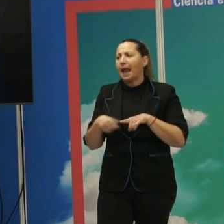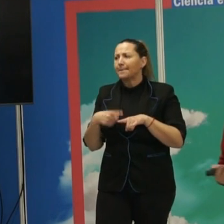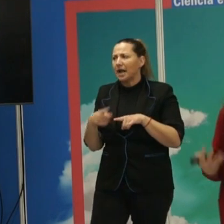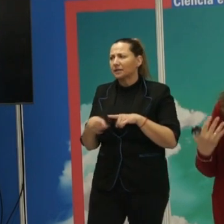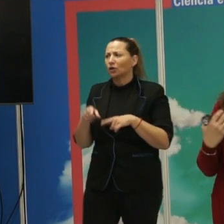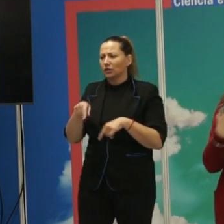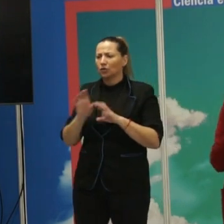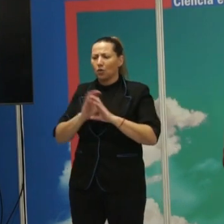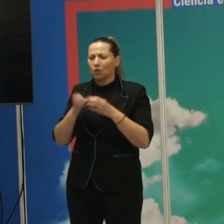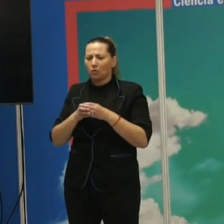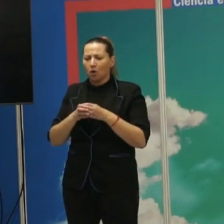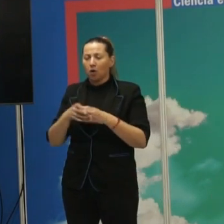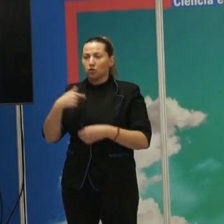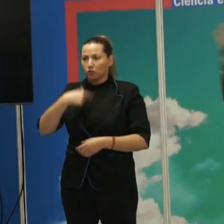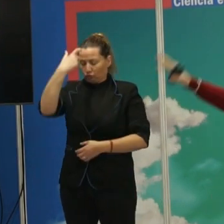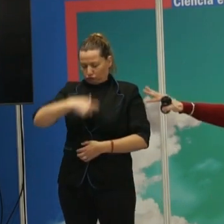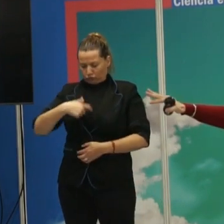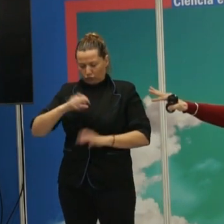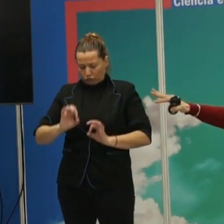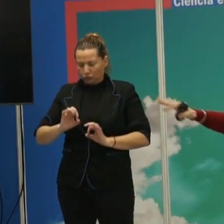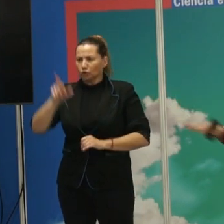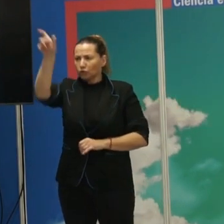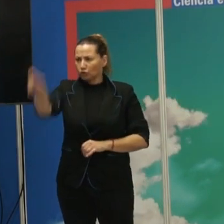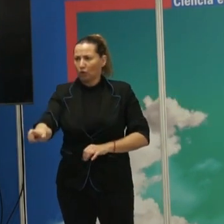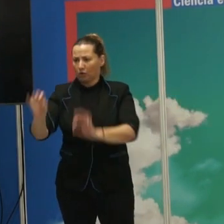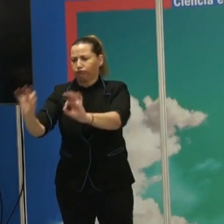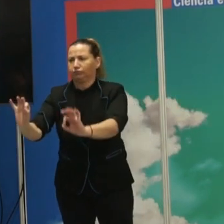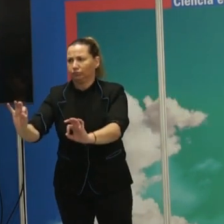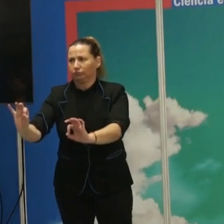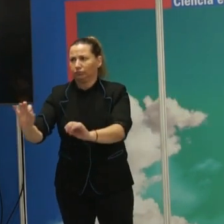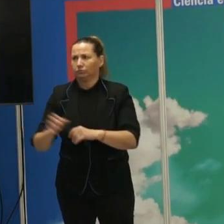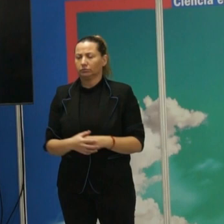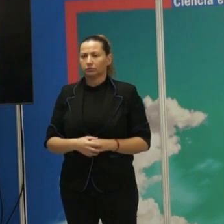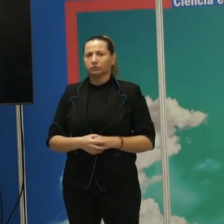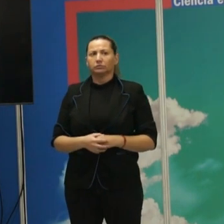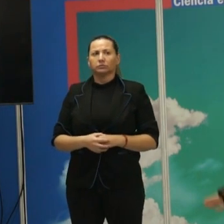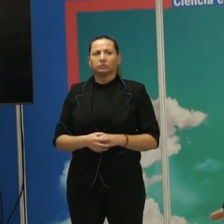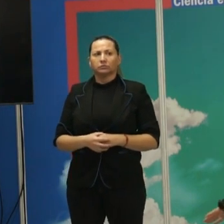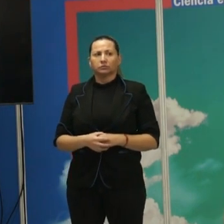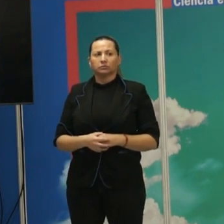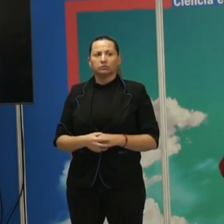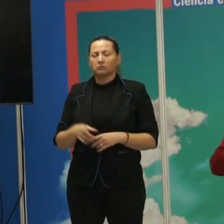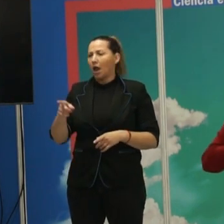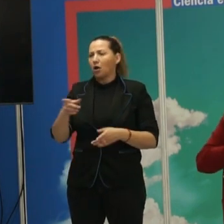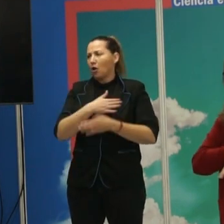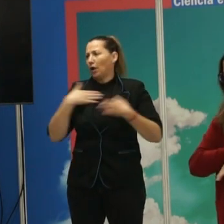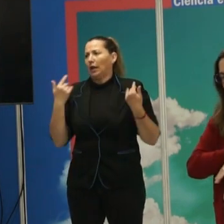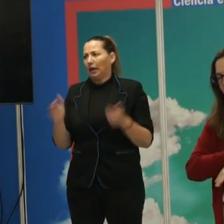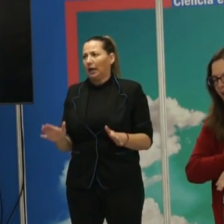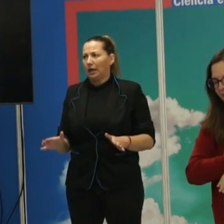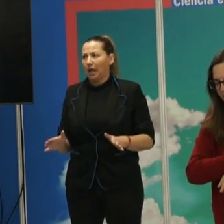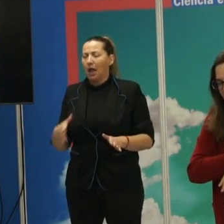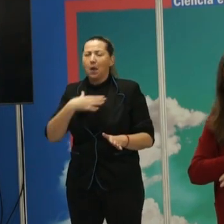esos grupos para decir yo soy así y tú eres de otra manera? Pues ahí es lo que queráis. O sea, se puede